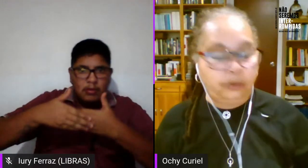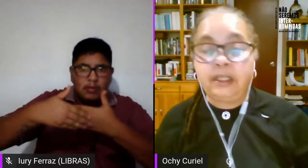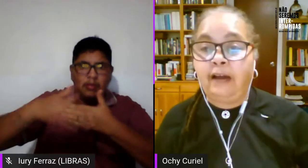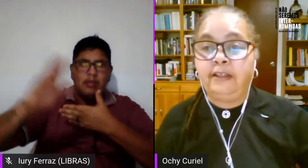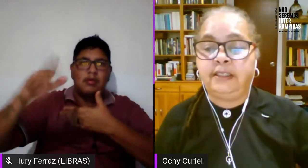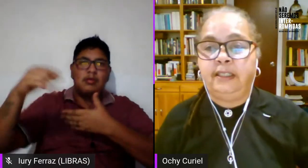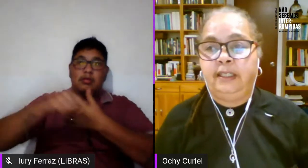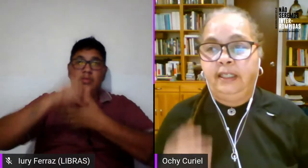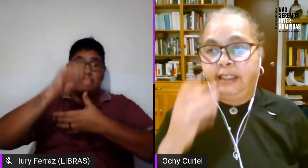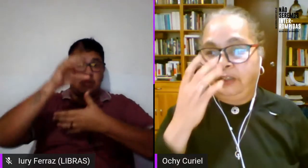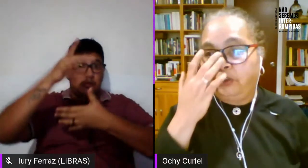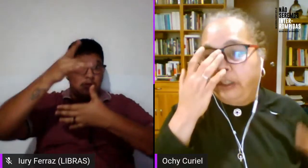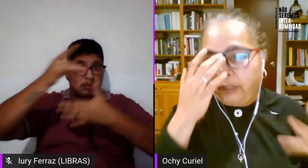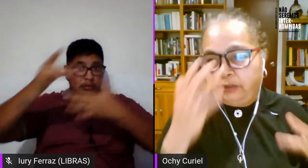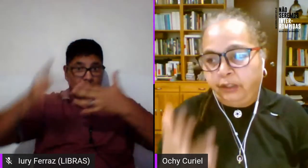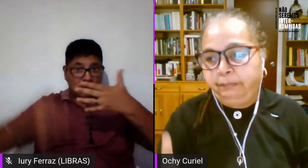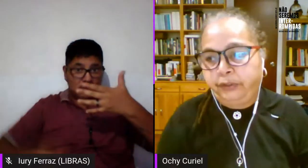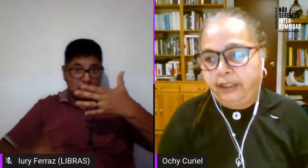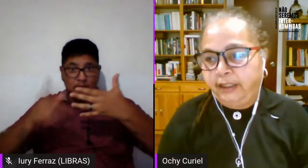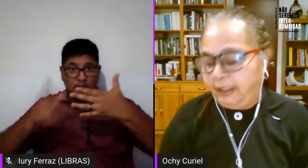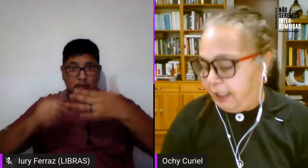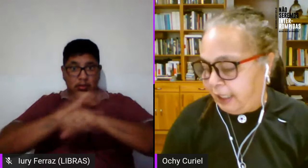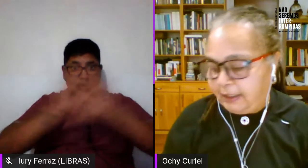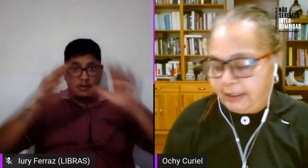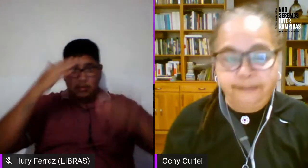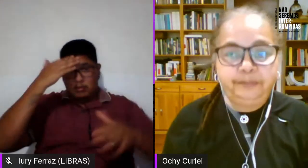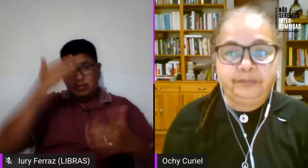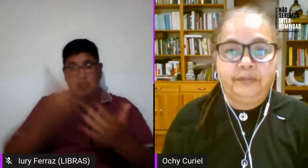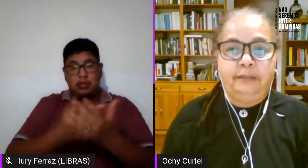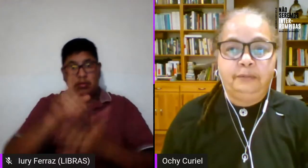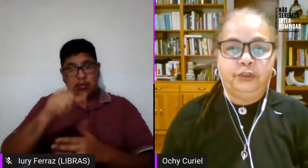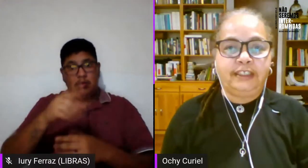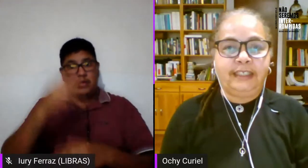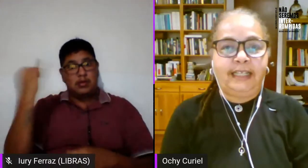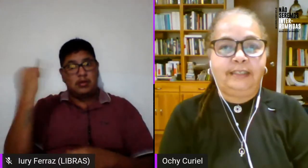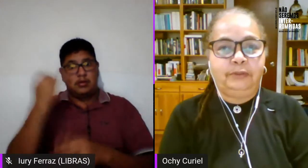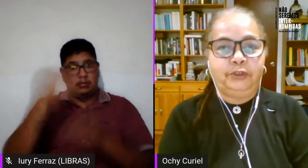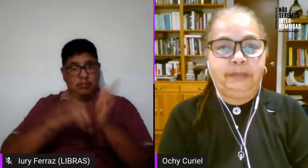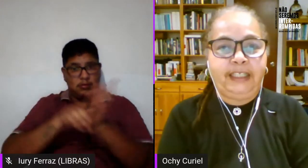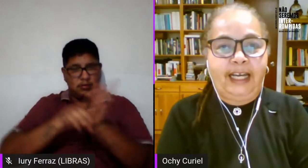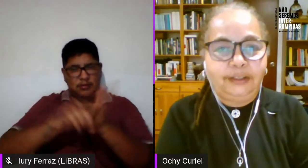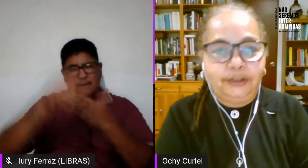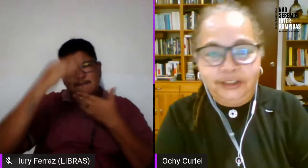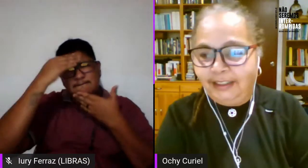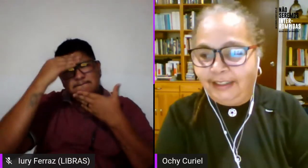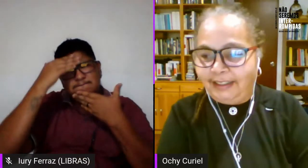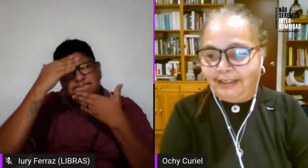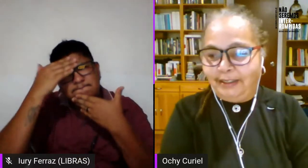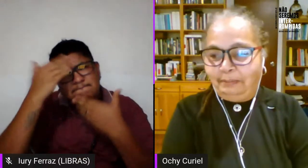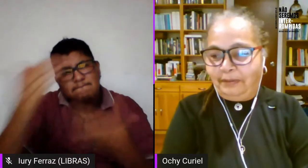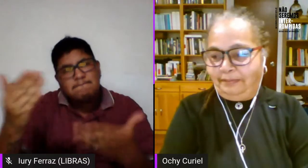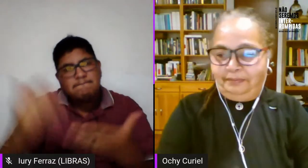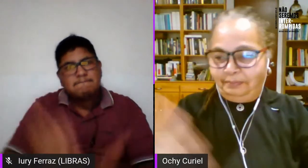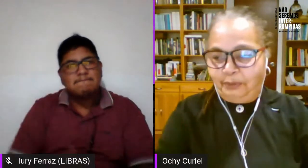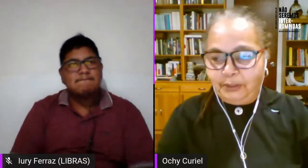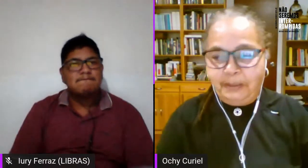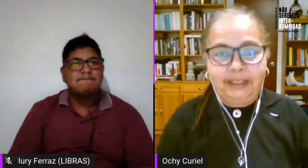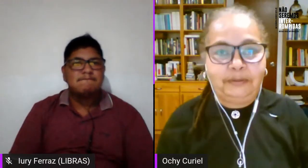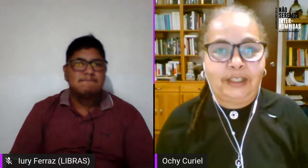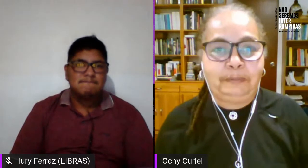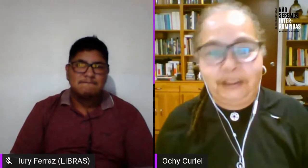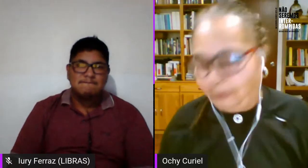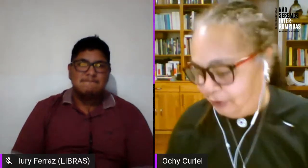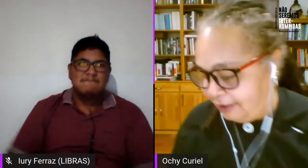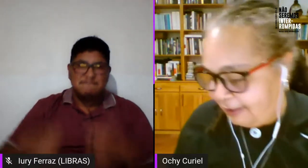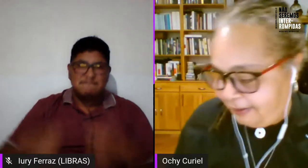elementos claves que yo creo que son importantes analizar muchas gracias mucho obrigado y después